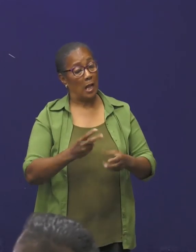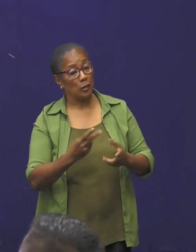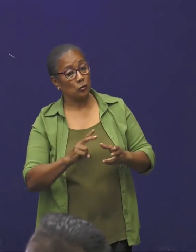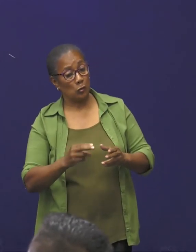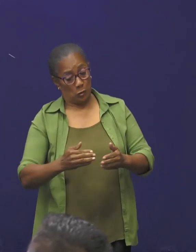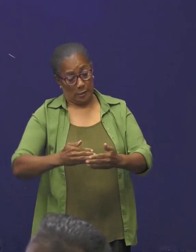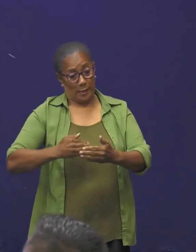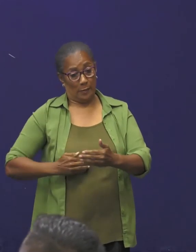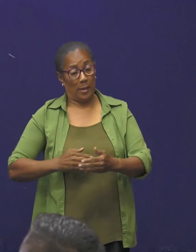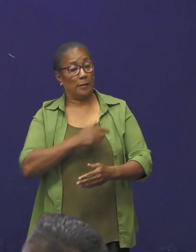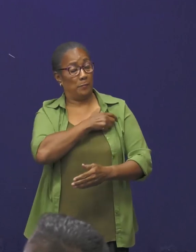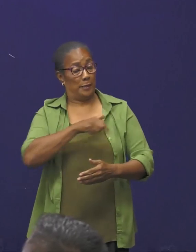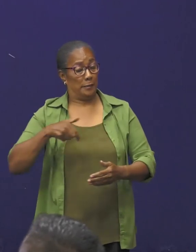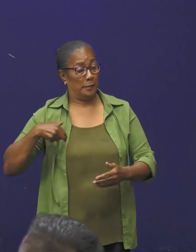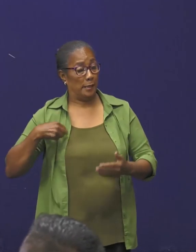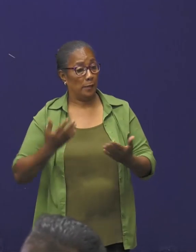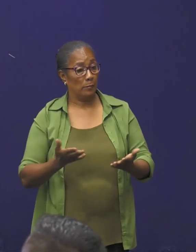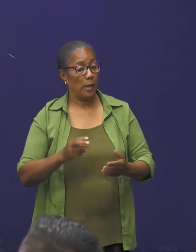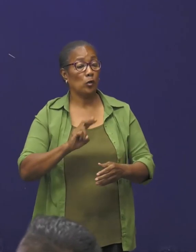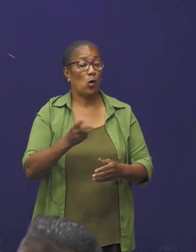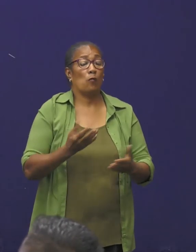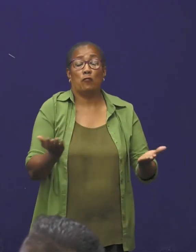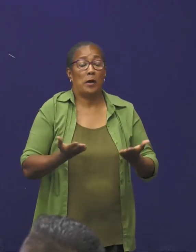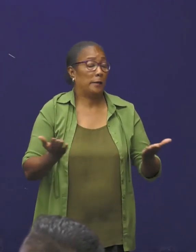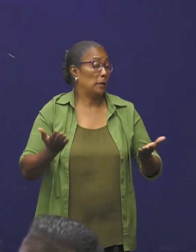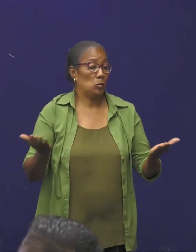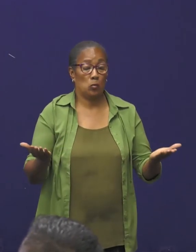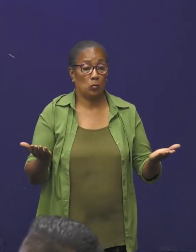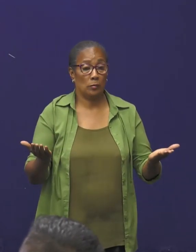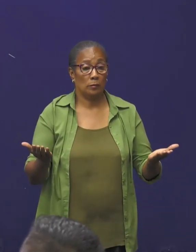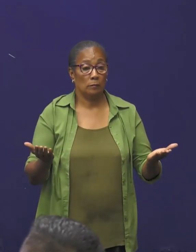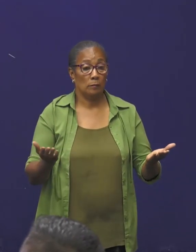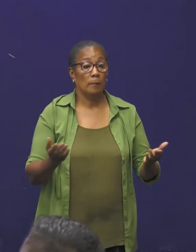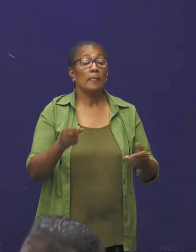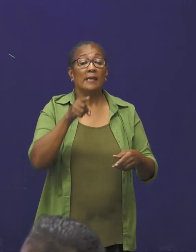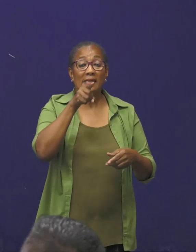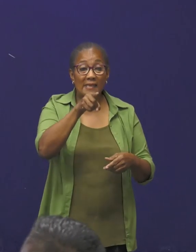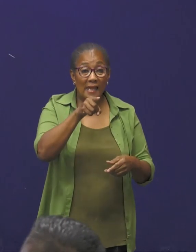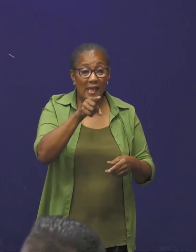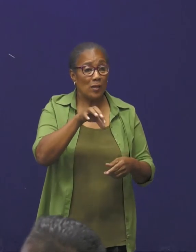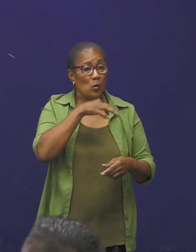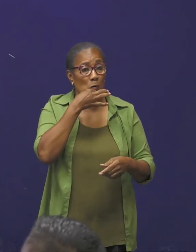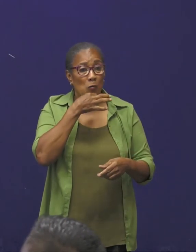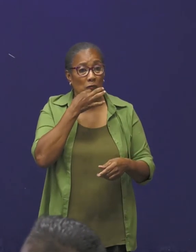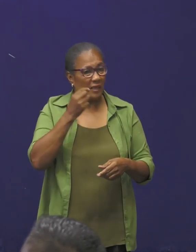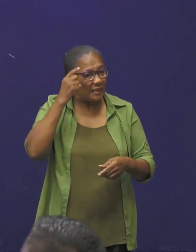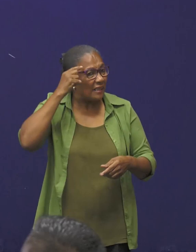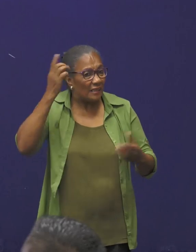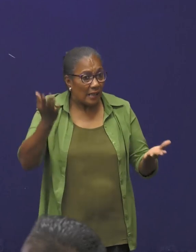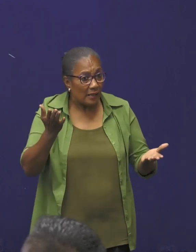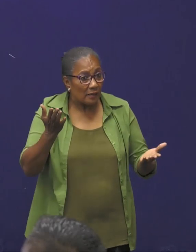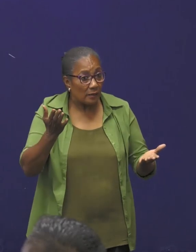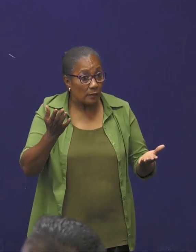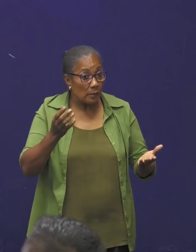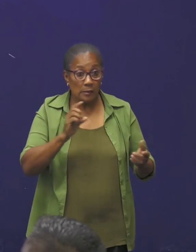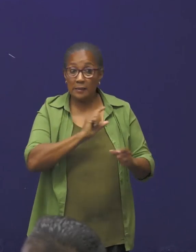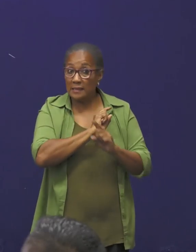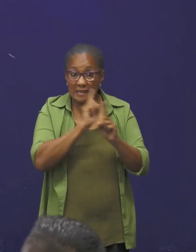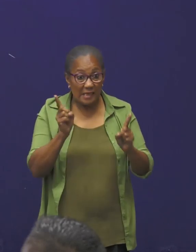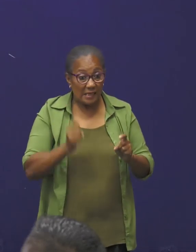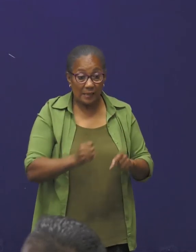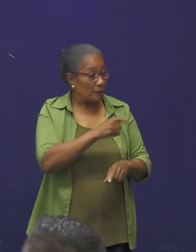bent, of u bent waar dan ook, u hoeft niet van ons te verwachten, in elk geval niet van mij,